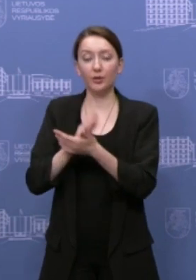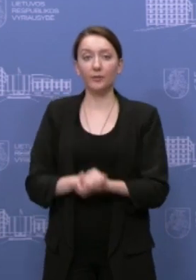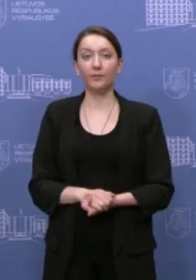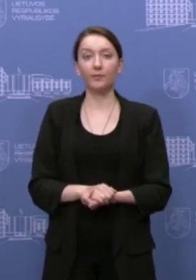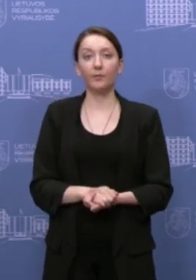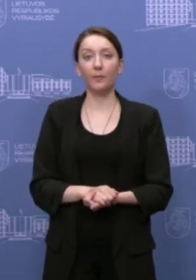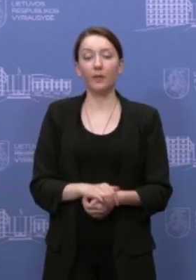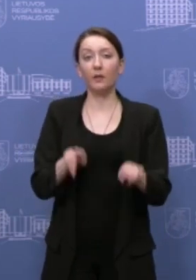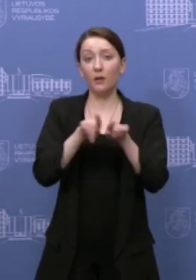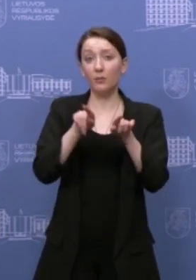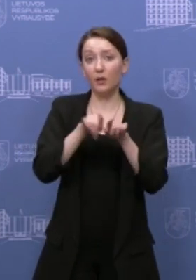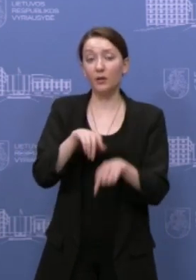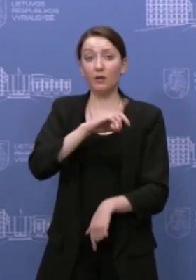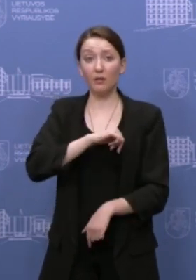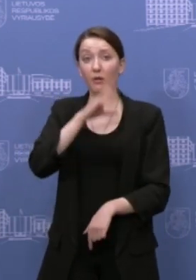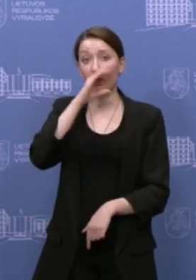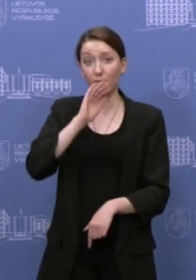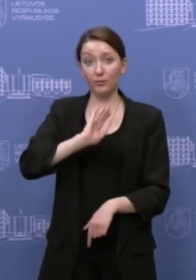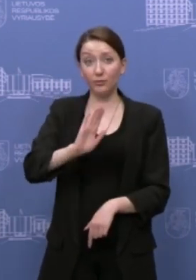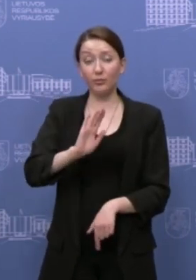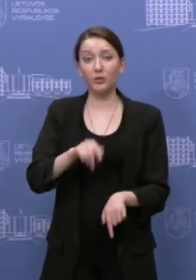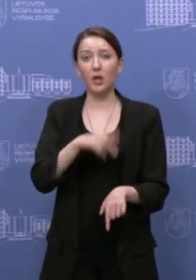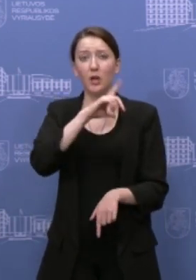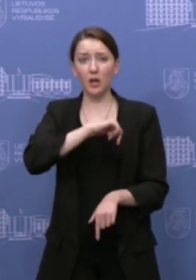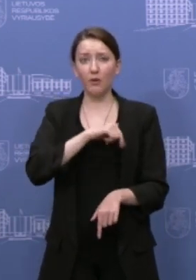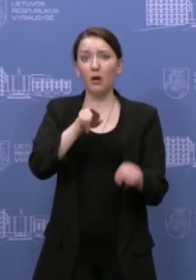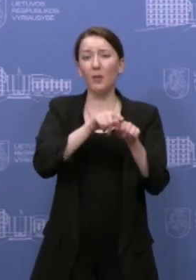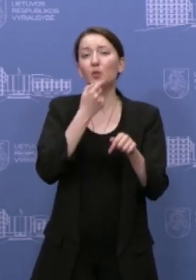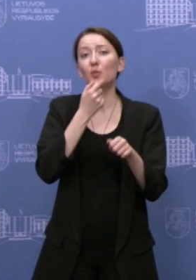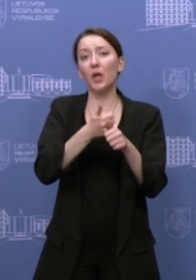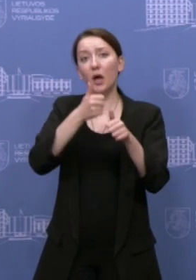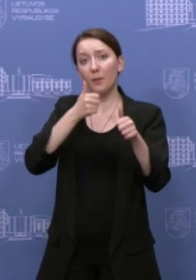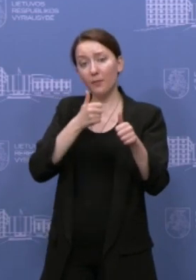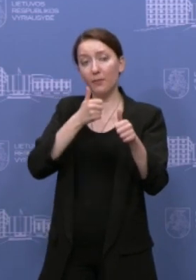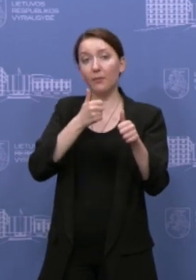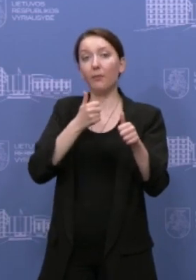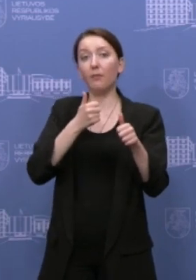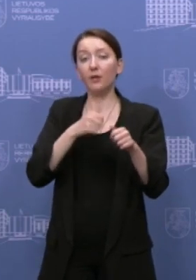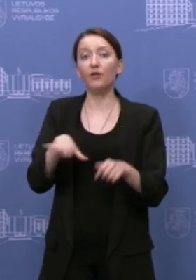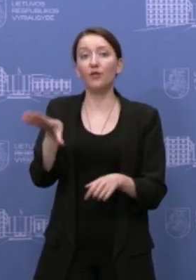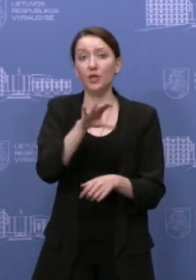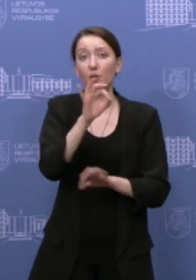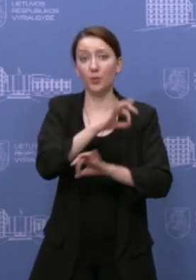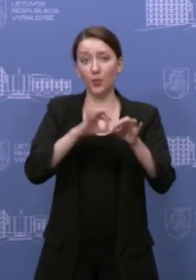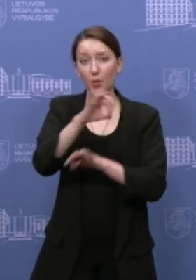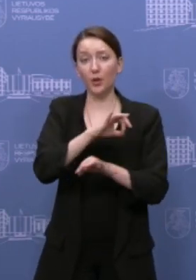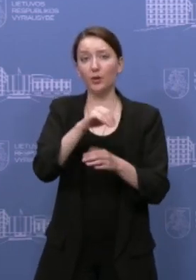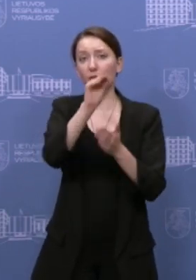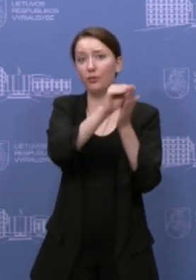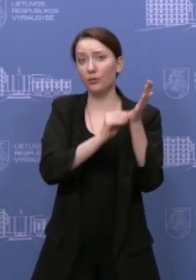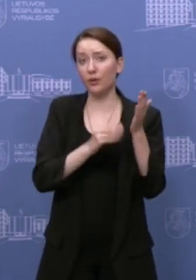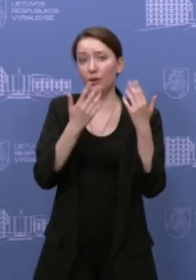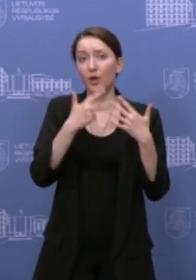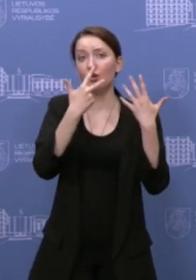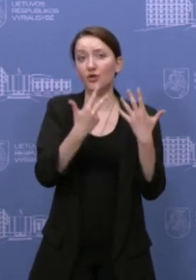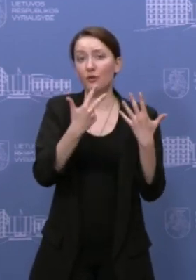Tikiuosi, kad ta padėjys ir Latvija, kur yra įvardinta kaip dar kol kas atsiliekanti nuo šito projekto. Visi projektai, kurie buvo paminėti, kaip